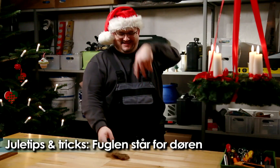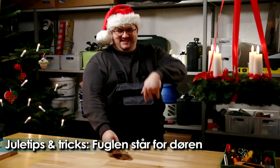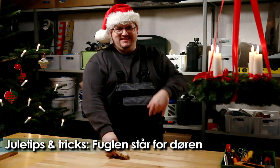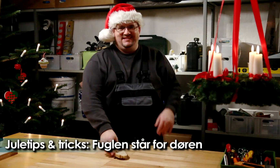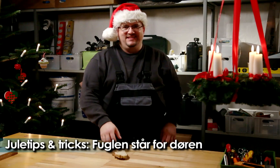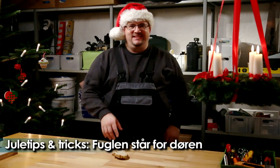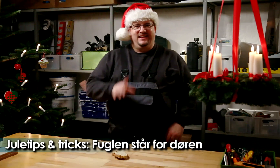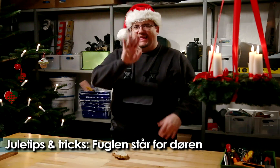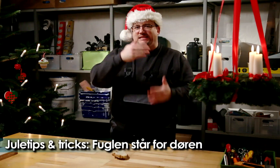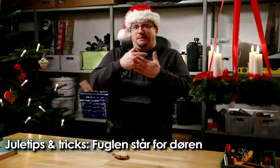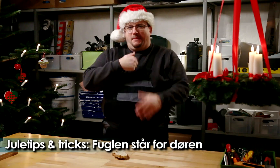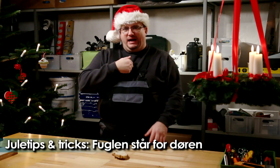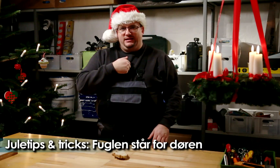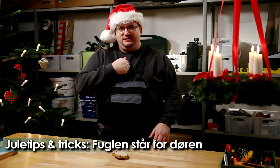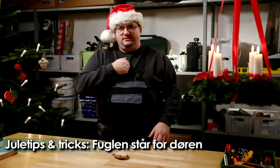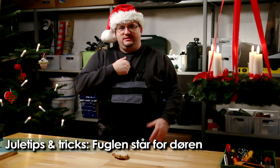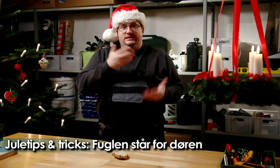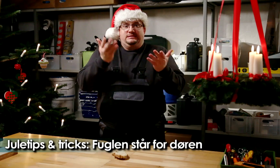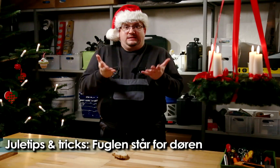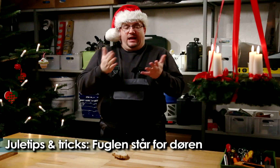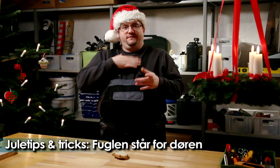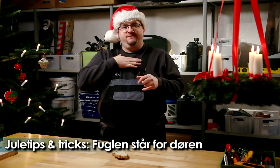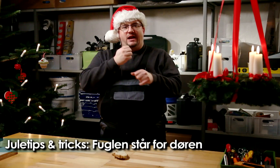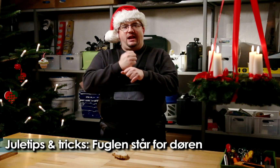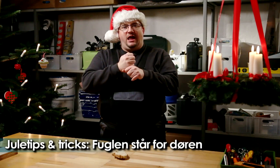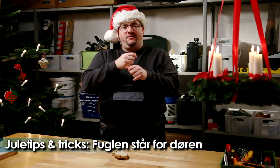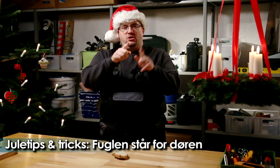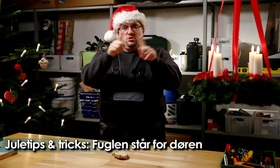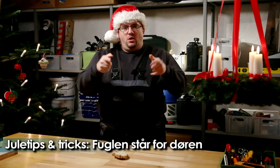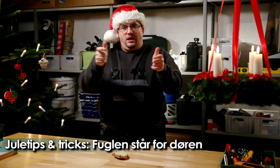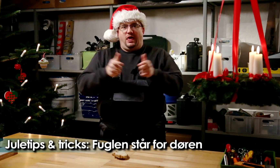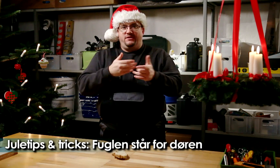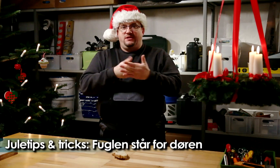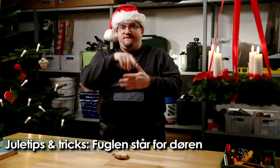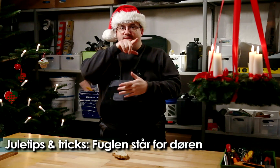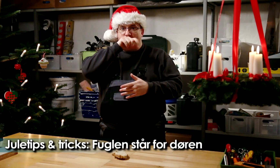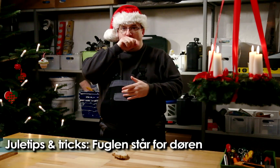Nej, det er ikke til mig. I dag vil jeg lave julegaver til fuglene.